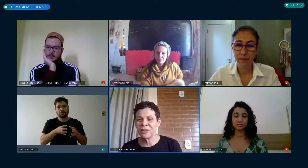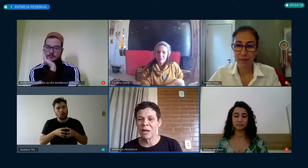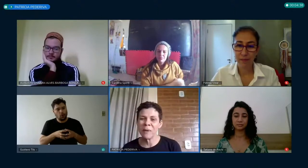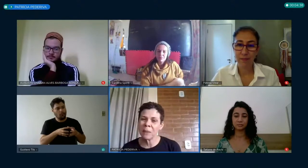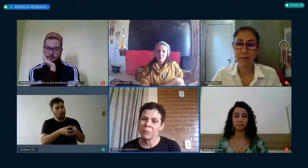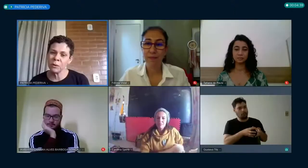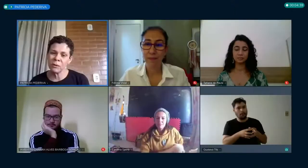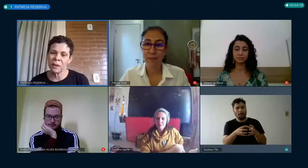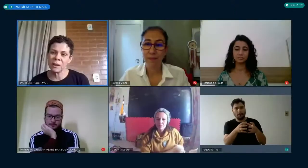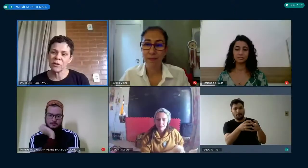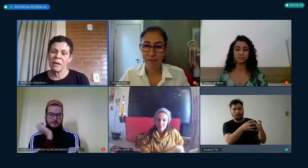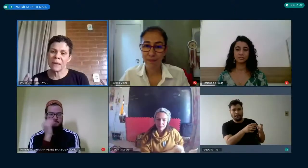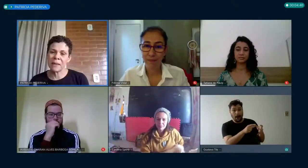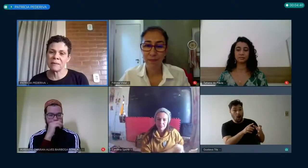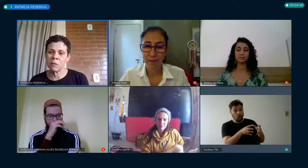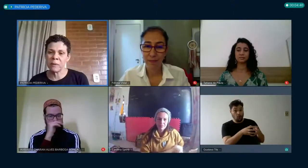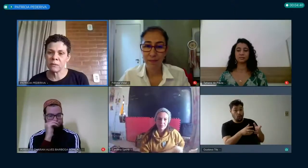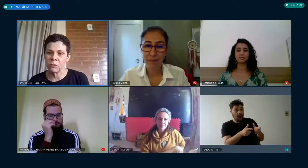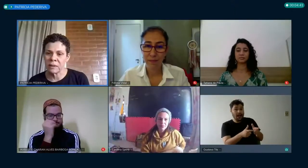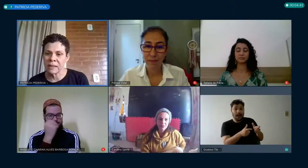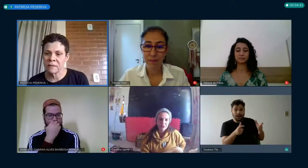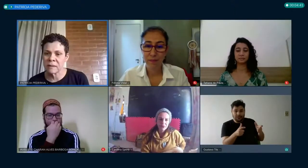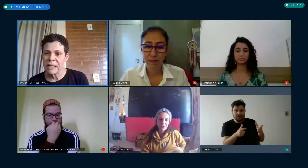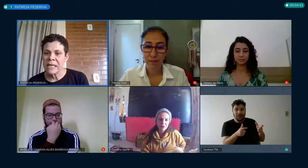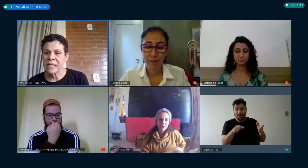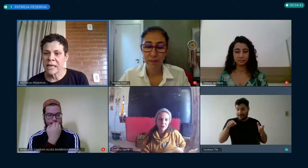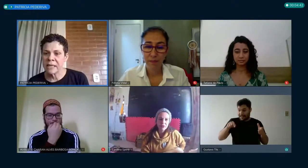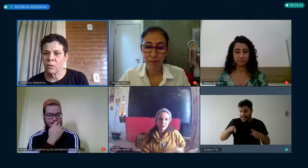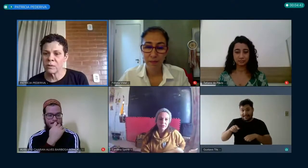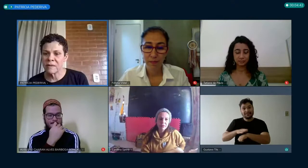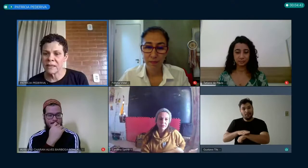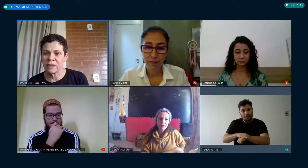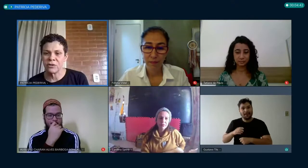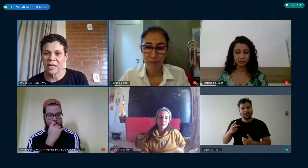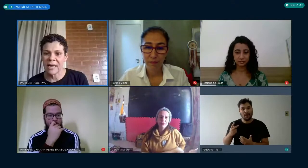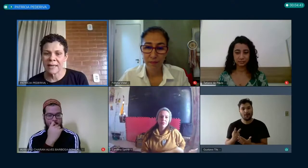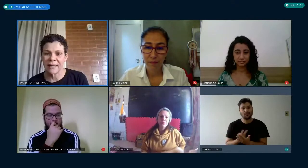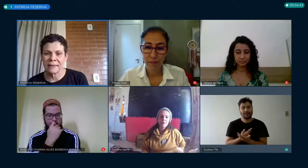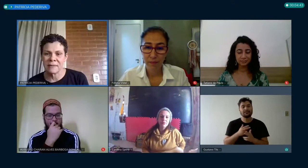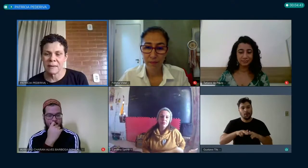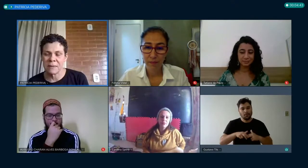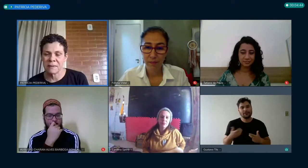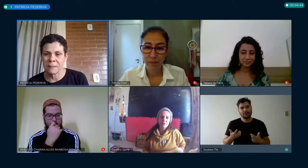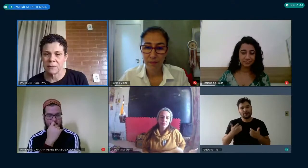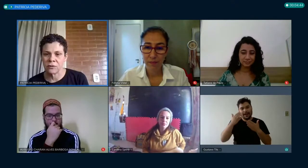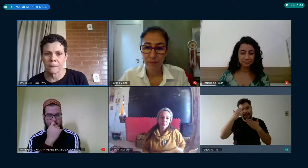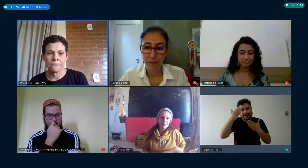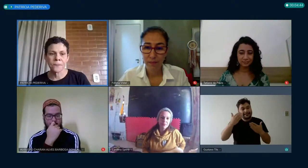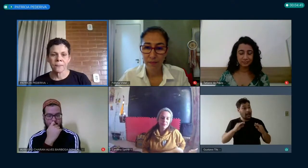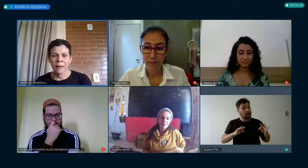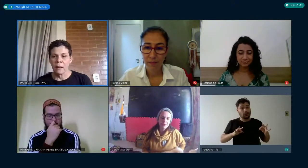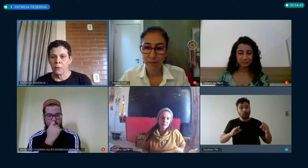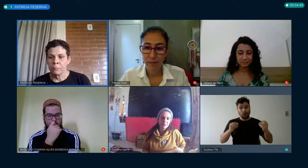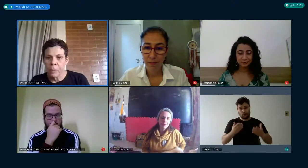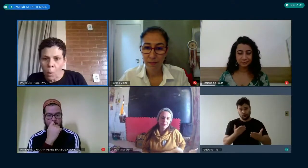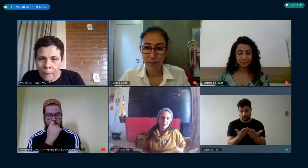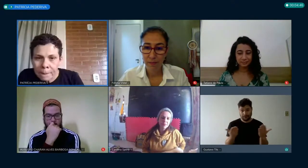muita gente é uma equipe muito grande para que esse momento aconteça e aí eu gostaria de agradecer imensamente